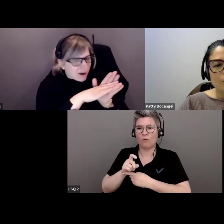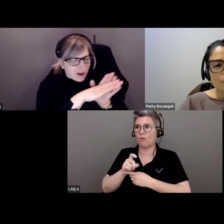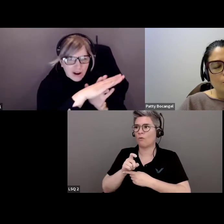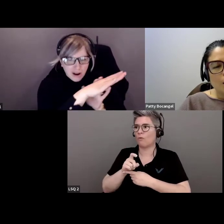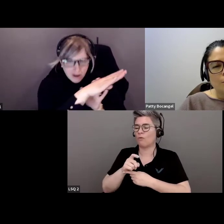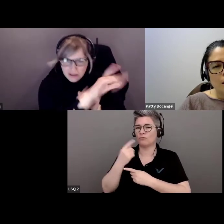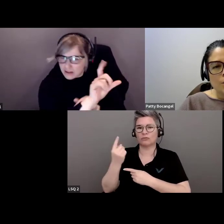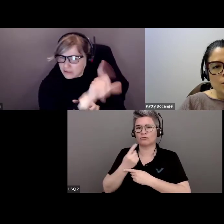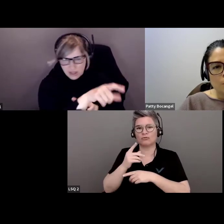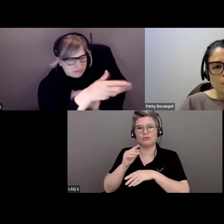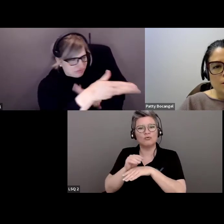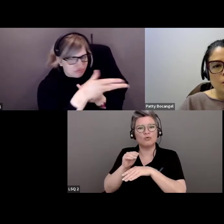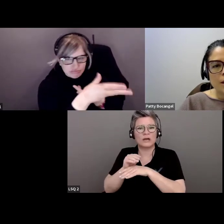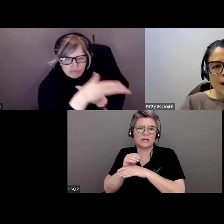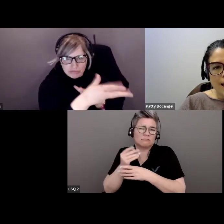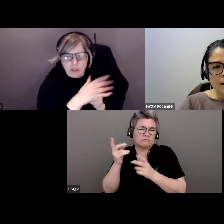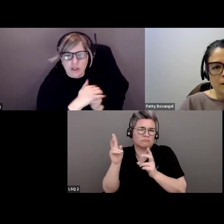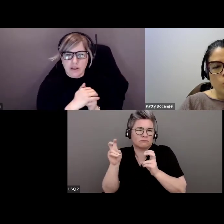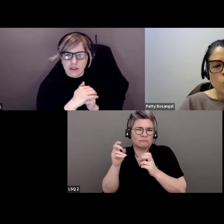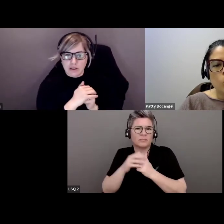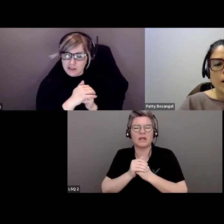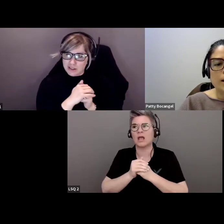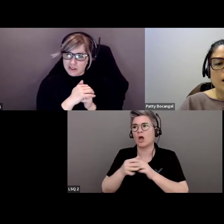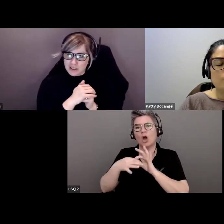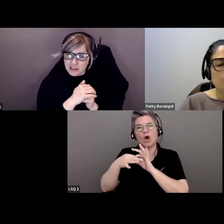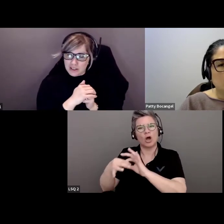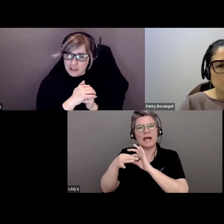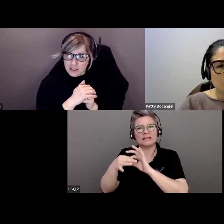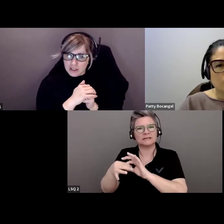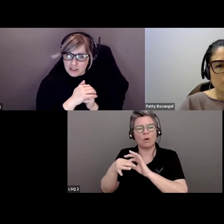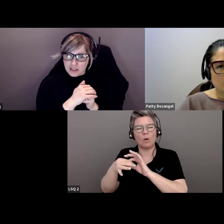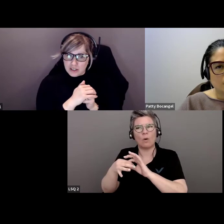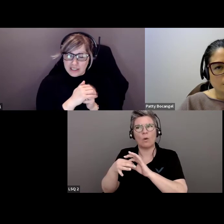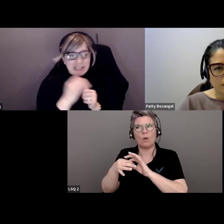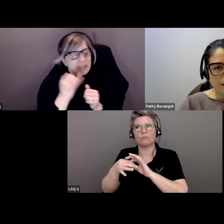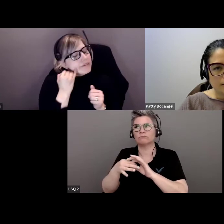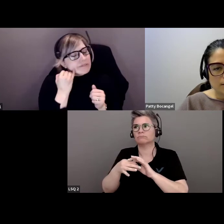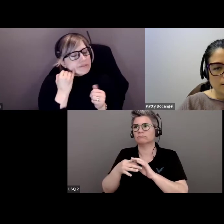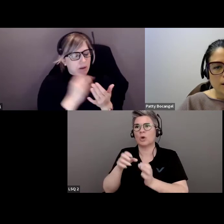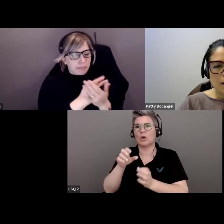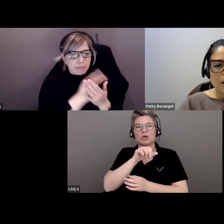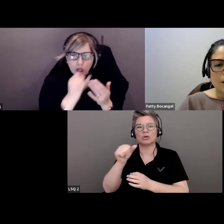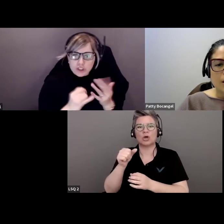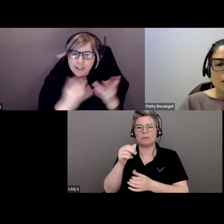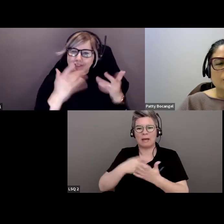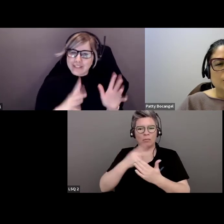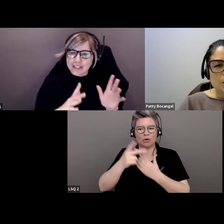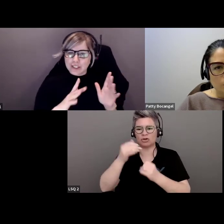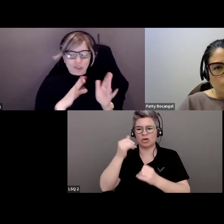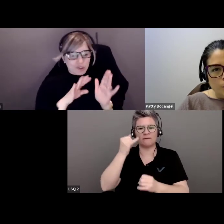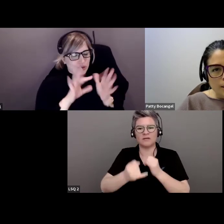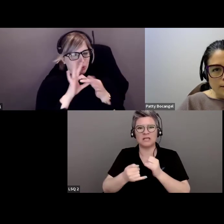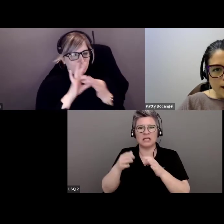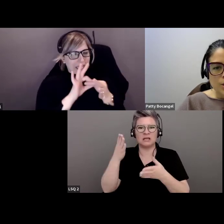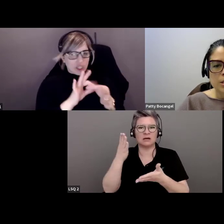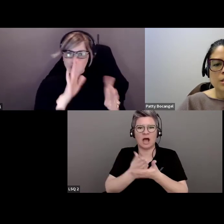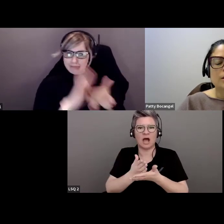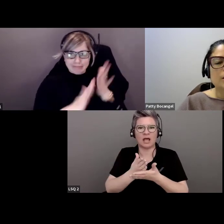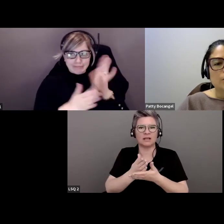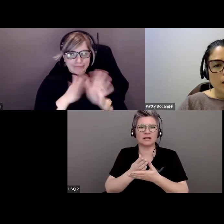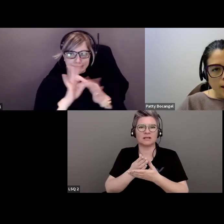en permanence. Une relation ne s'arrête pas non plus avec la fin d'un projet ou d'une initiative.